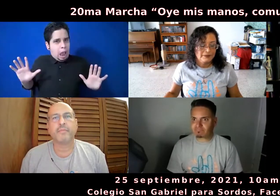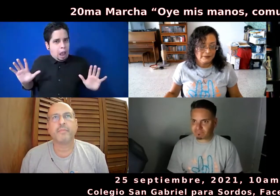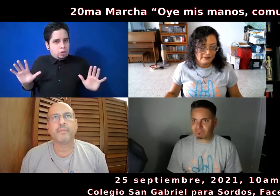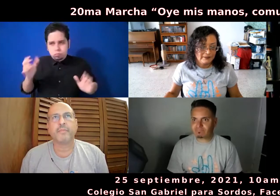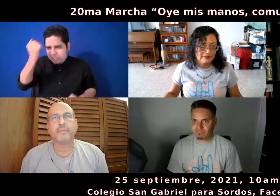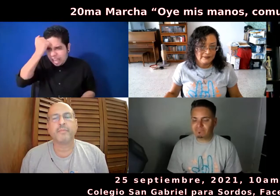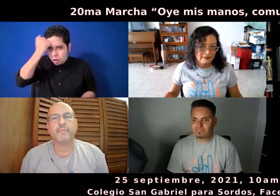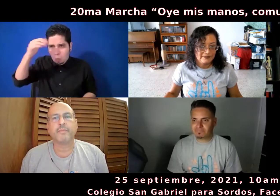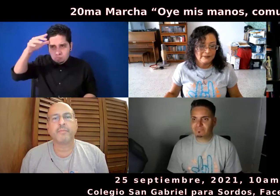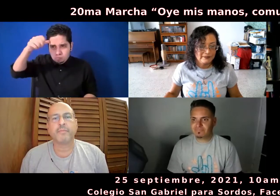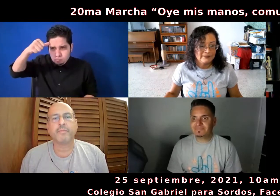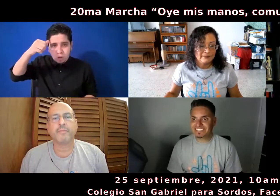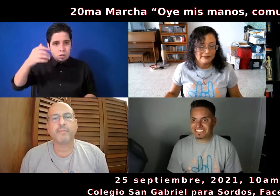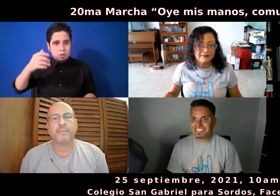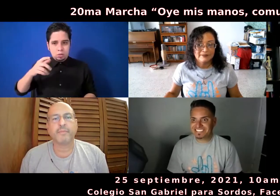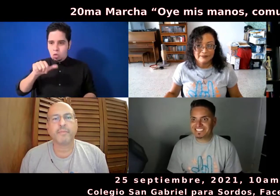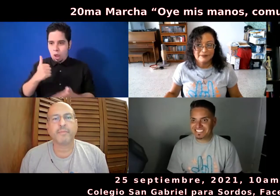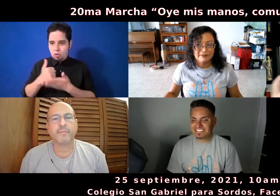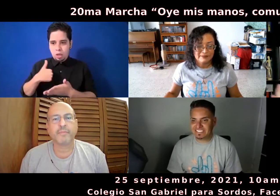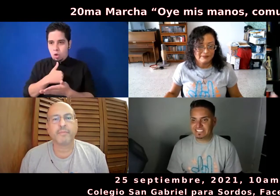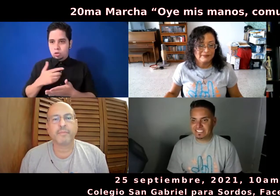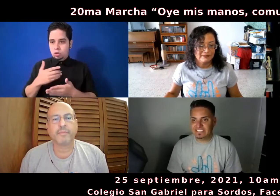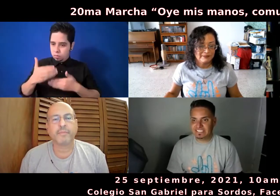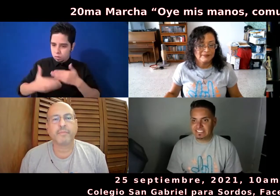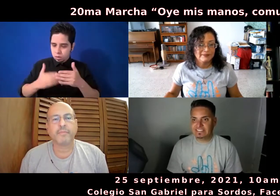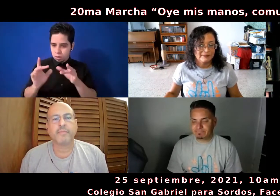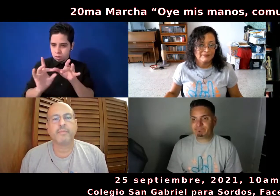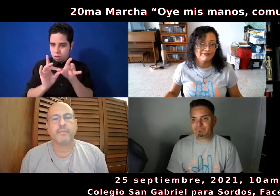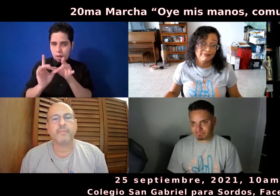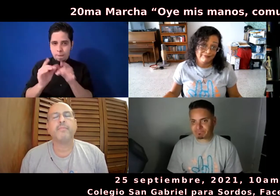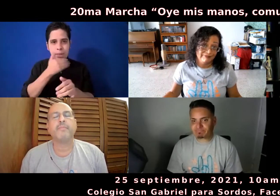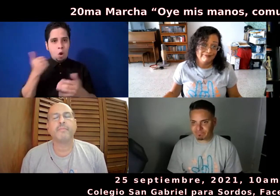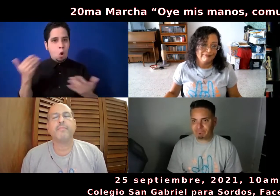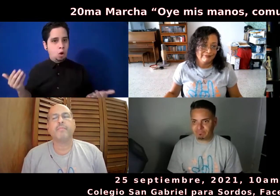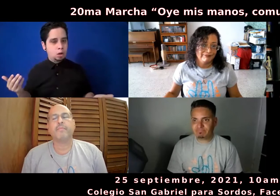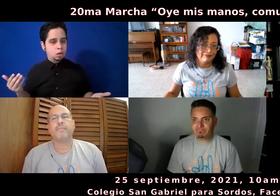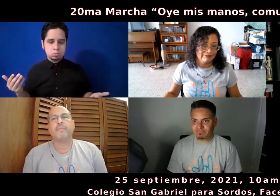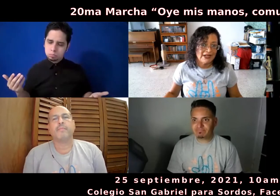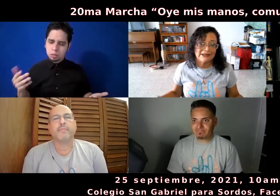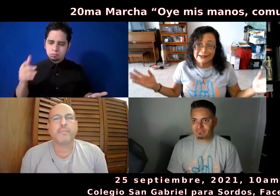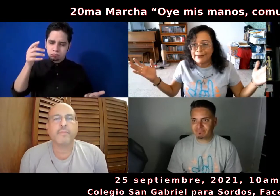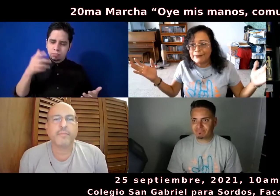no nos deja avanzar hacia una homogenización social, ¿no? Entonces, pues, ahí es conmigo.